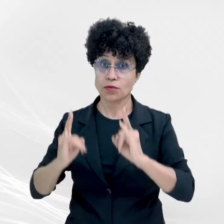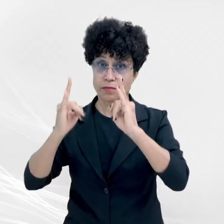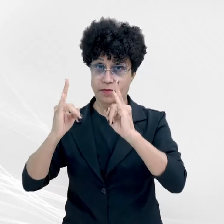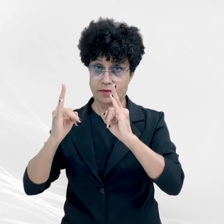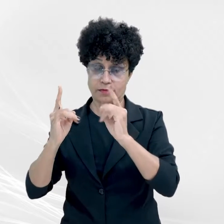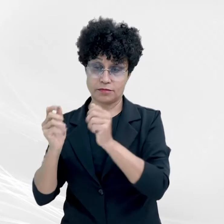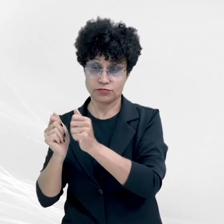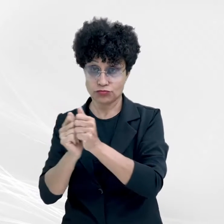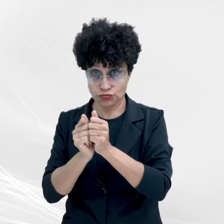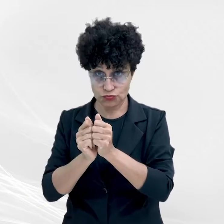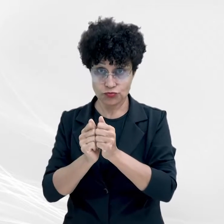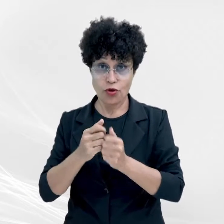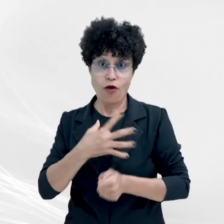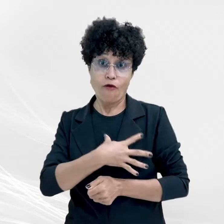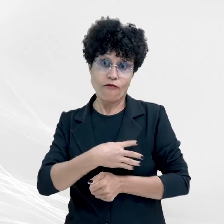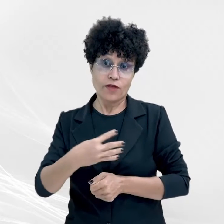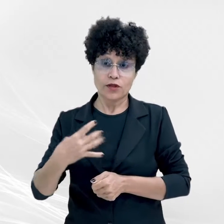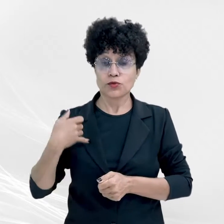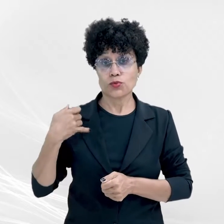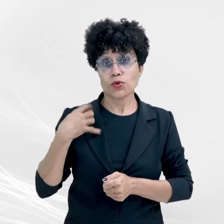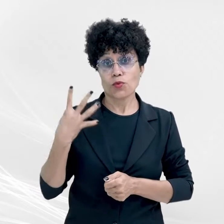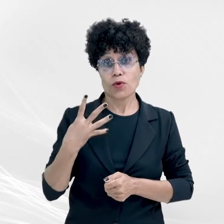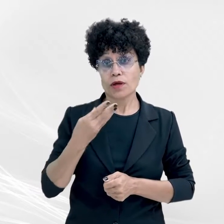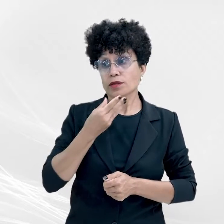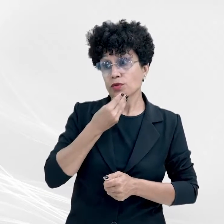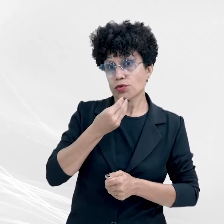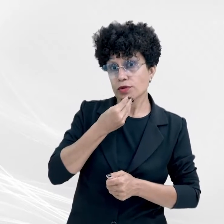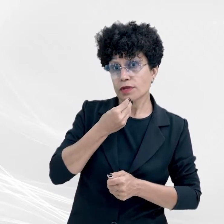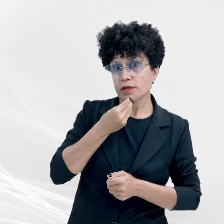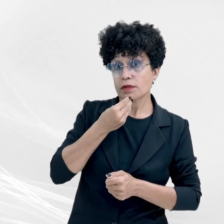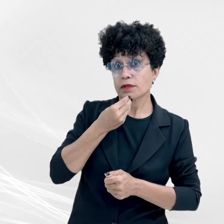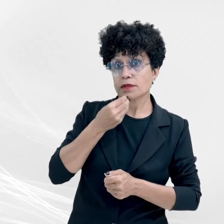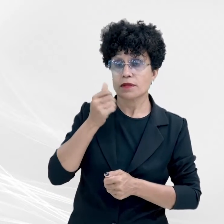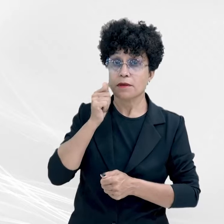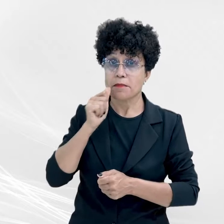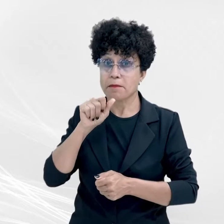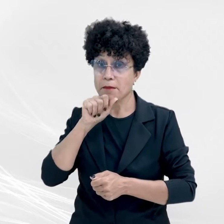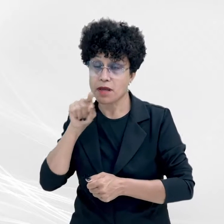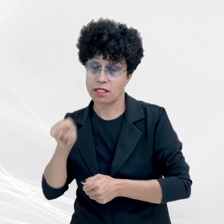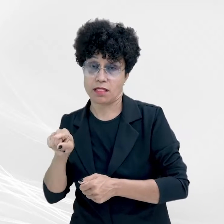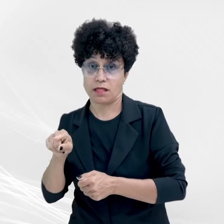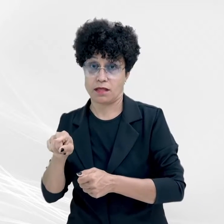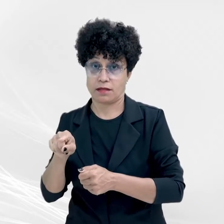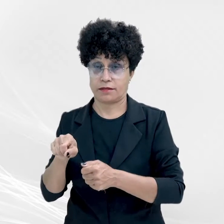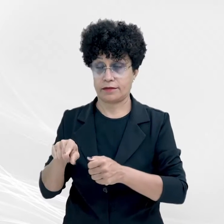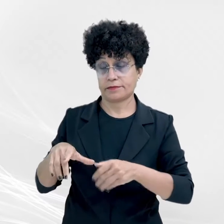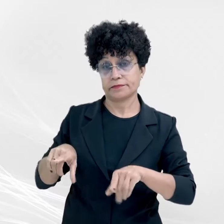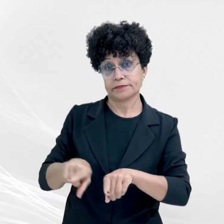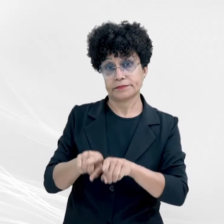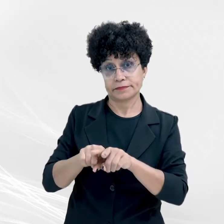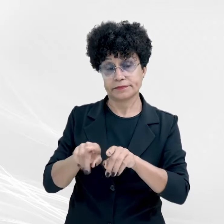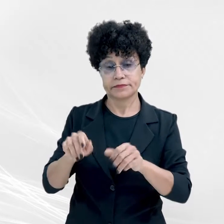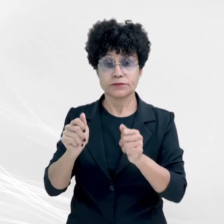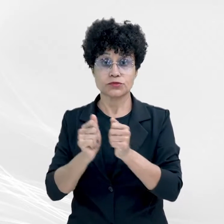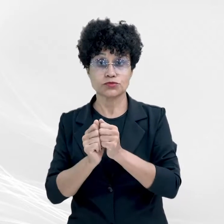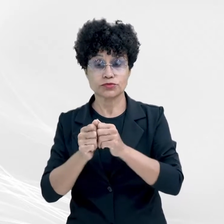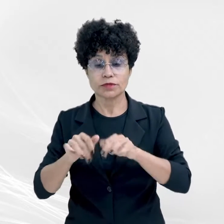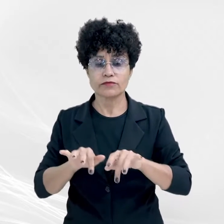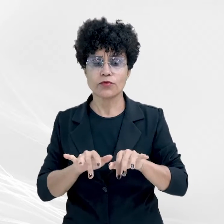anos de idade e a mãe do réu. Raoni Silva de Jesus utilizava o notebook no quarto quando chamou